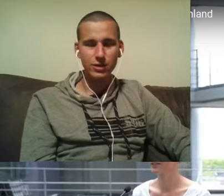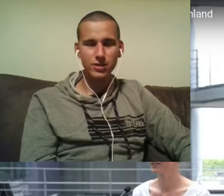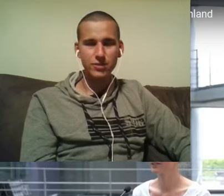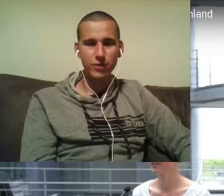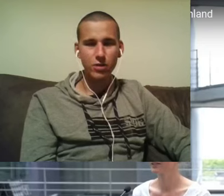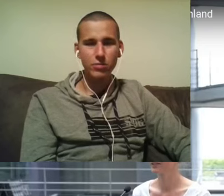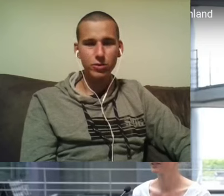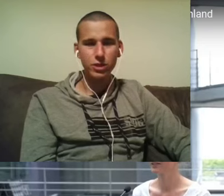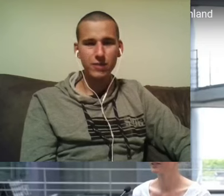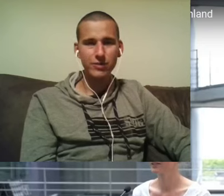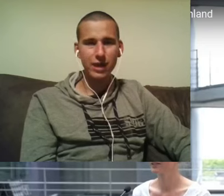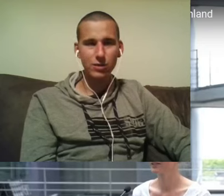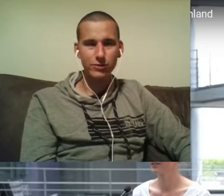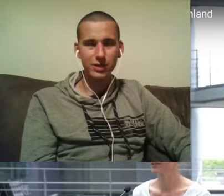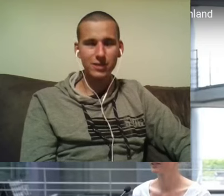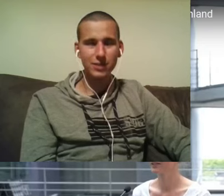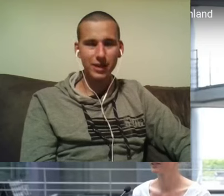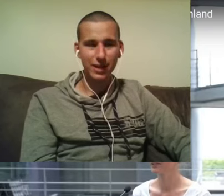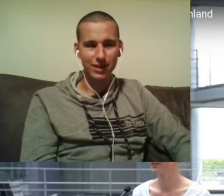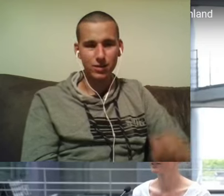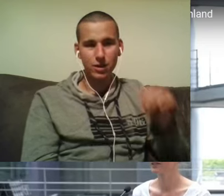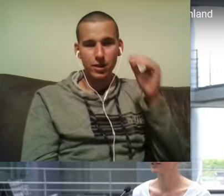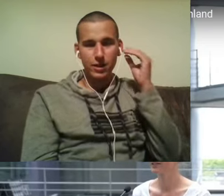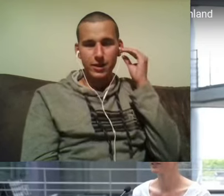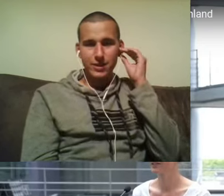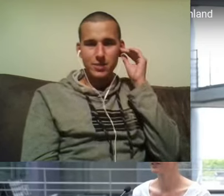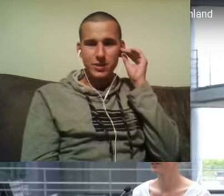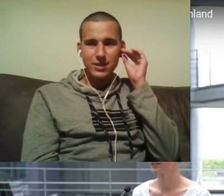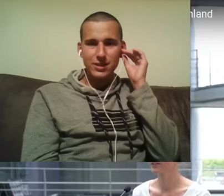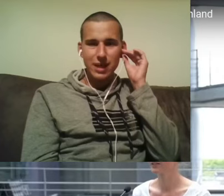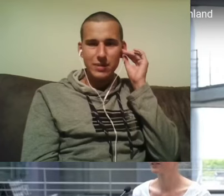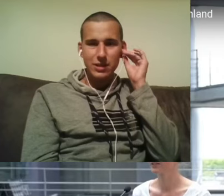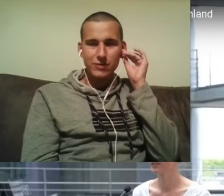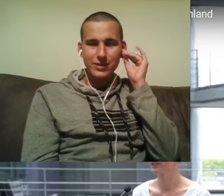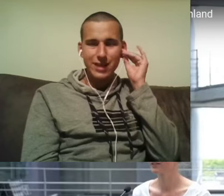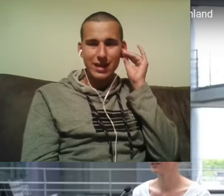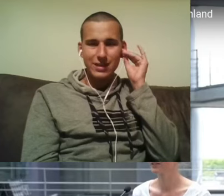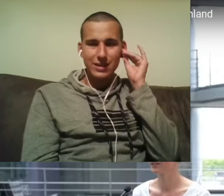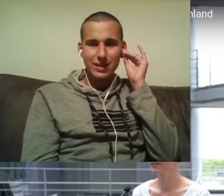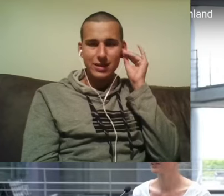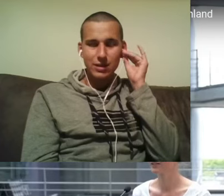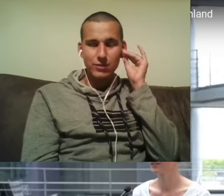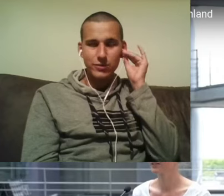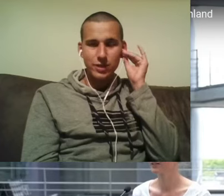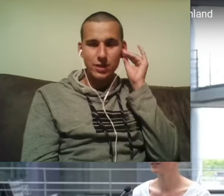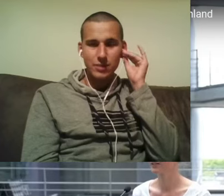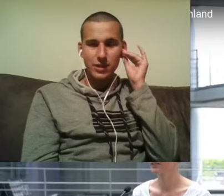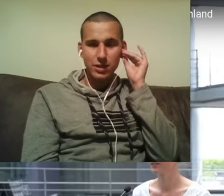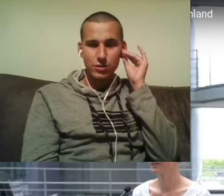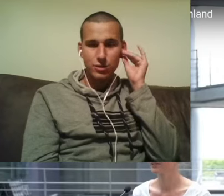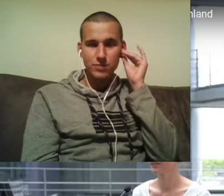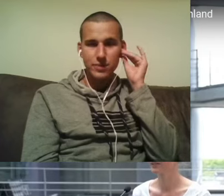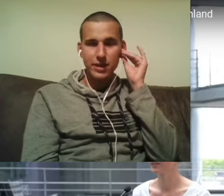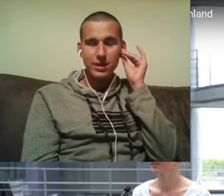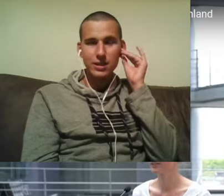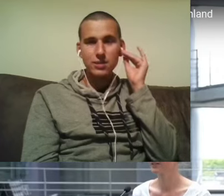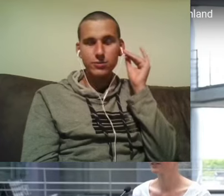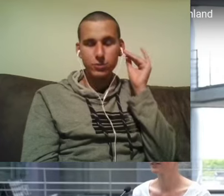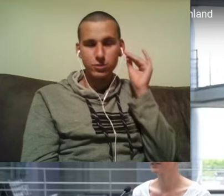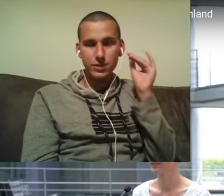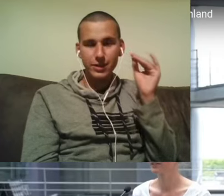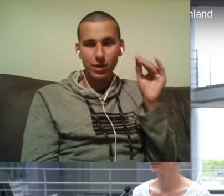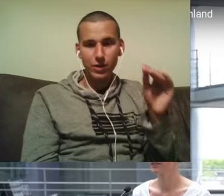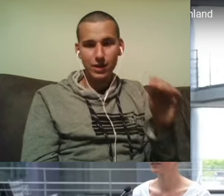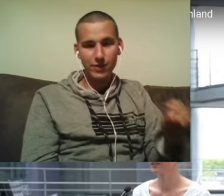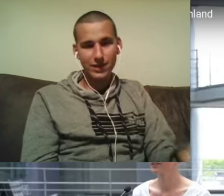ihrer neuesten Wochenbotschaft auf ihrem Kanal. Sie bezieht sich damit auf das Attentat auf Michael Stürzenberger,